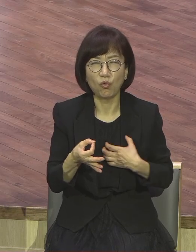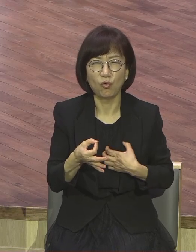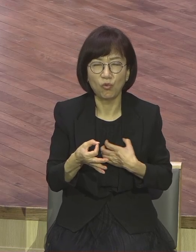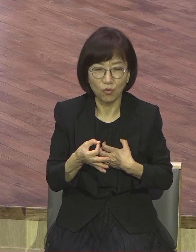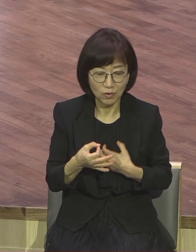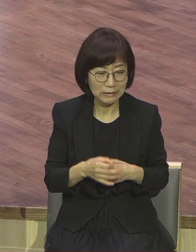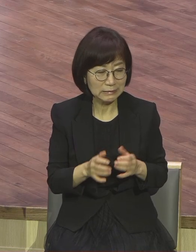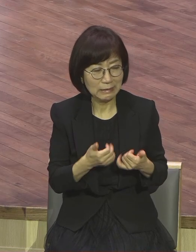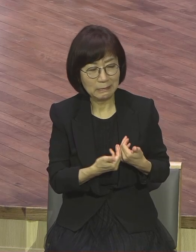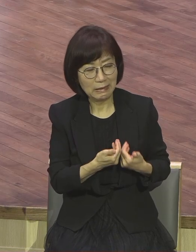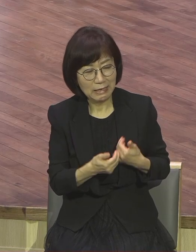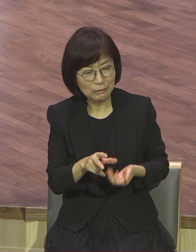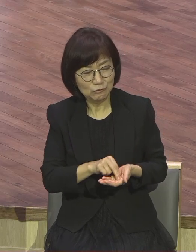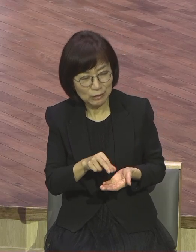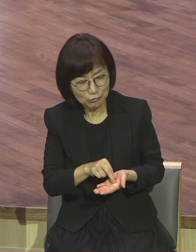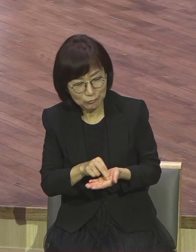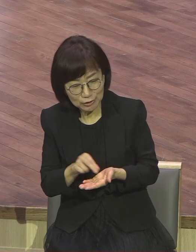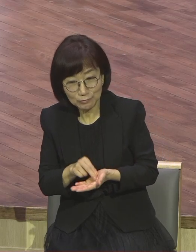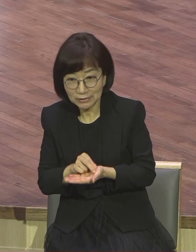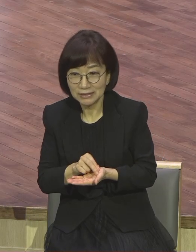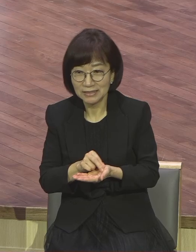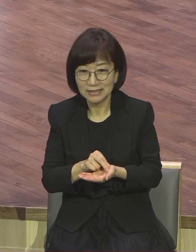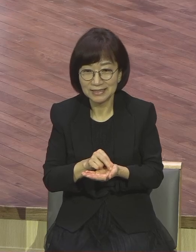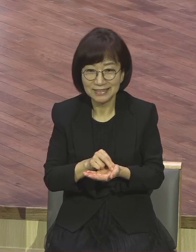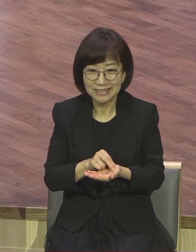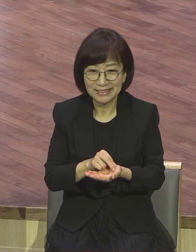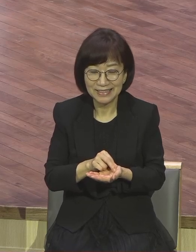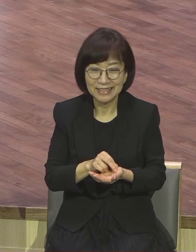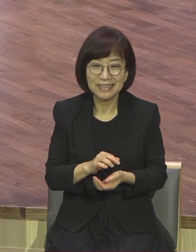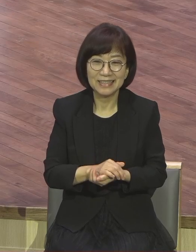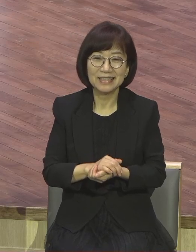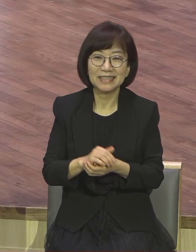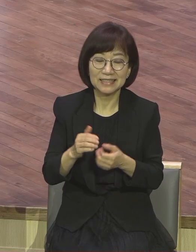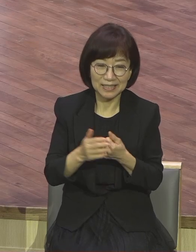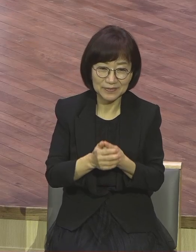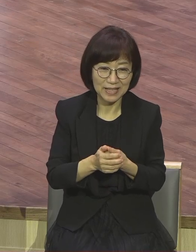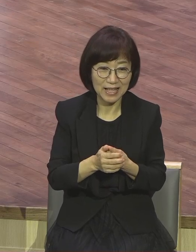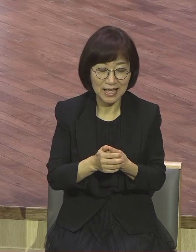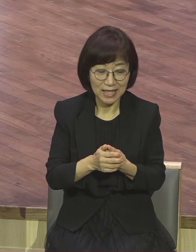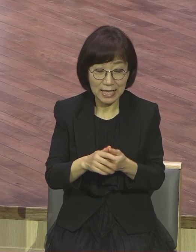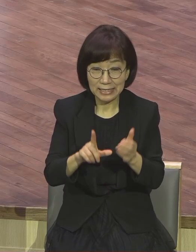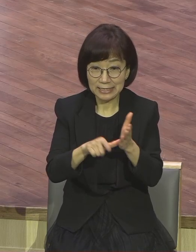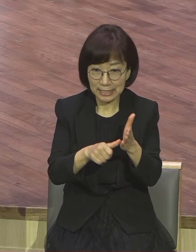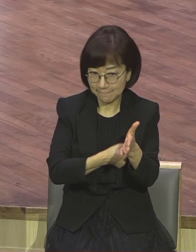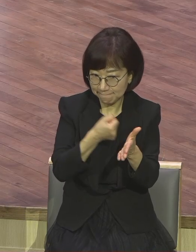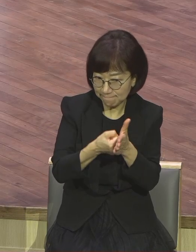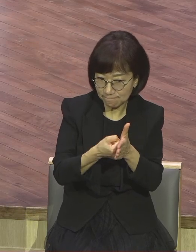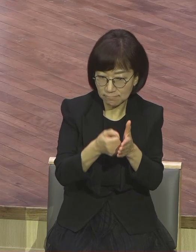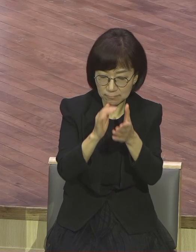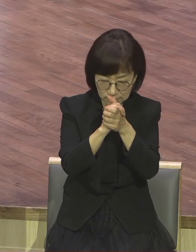해결 전부 육신적인 거잖아요. 쉽지 않거든요. 딱 시간을 정하는 거 굉장히 중요합니다.